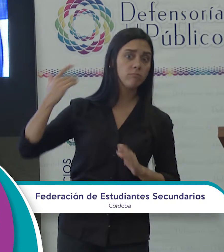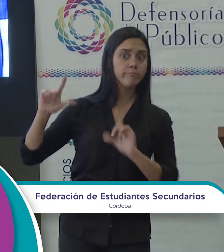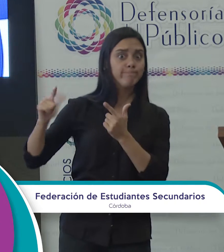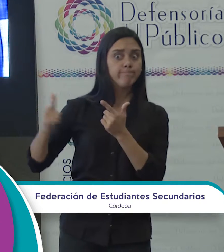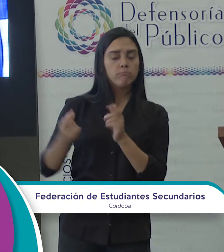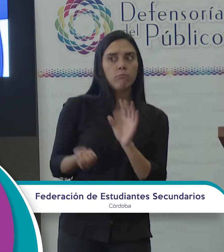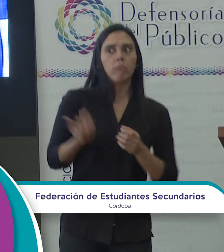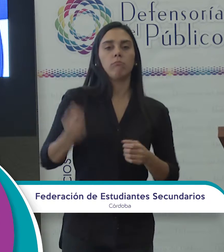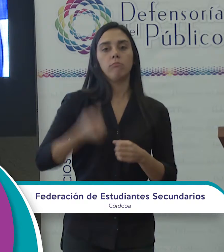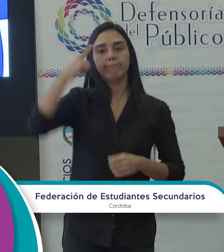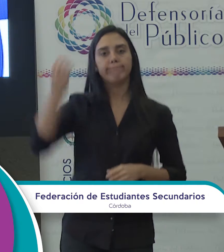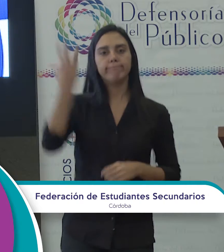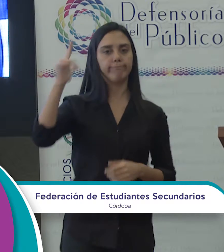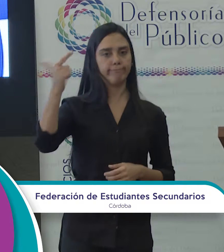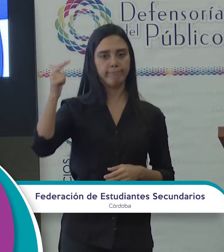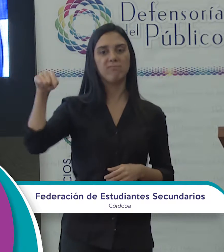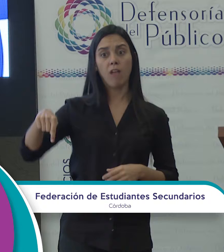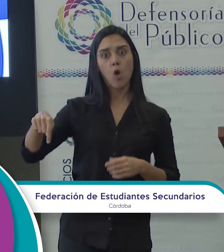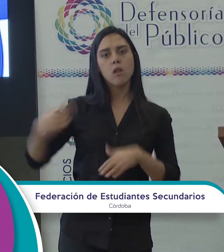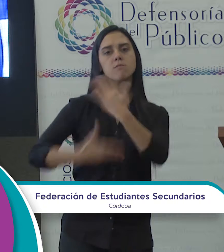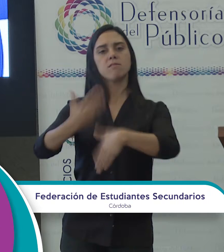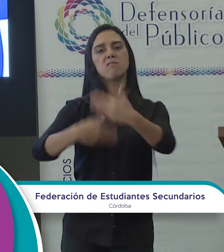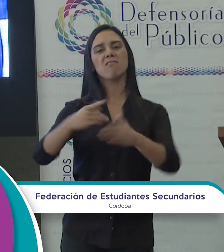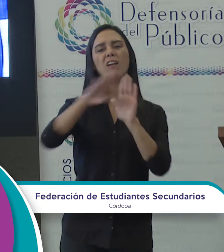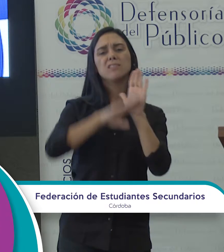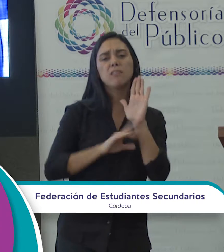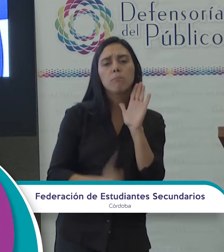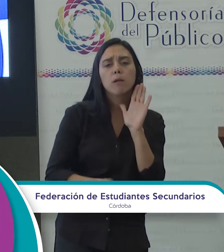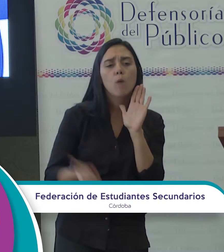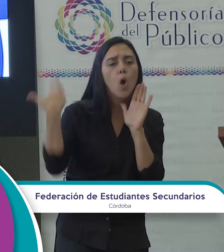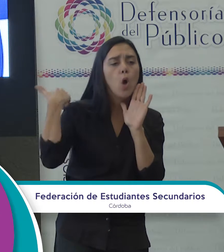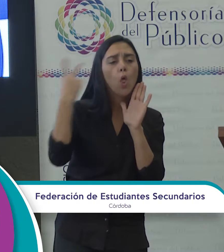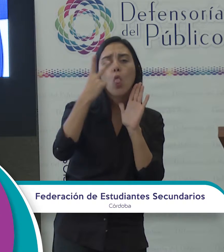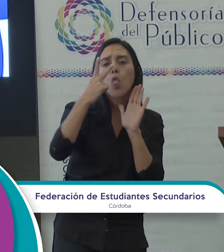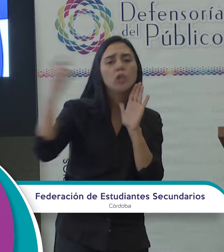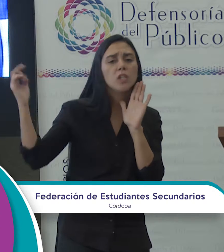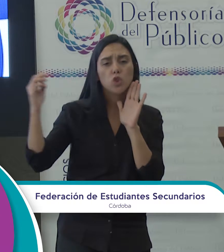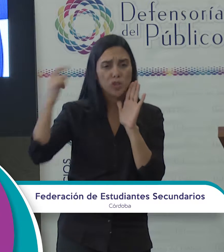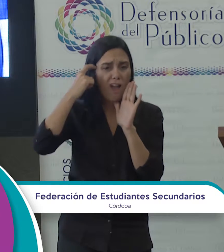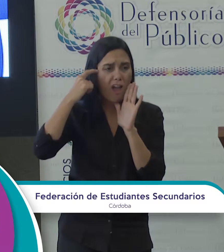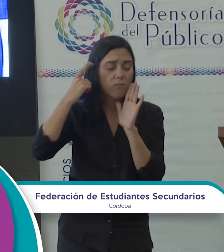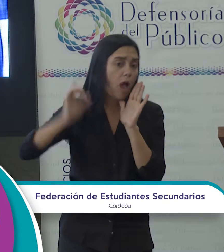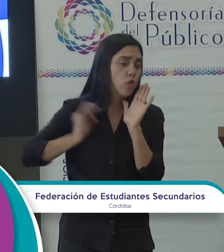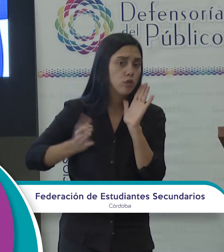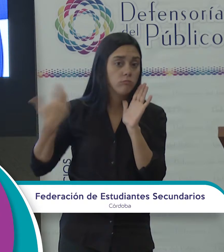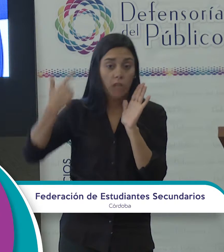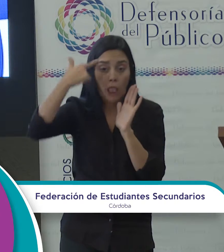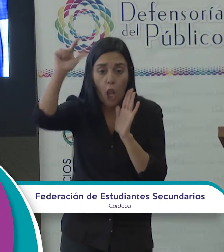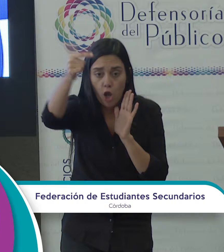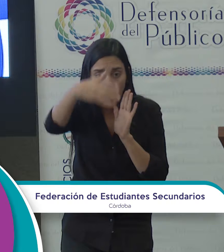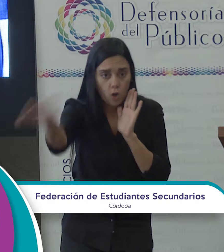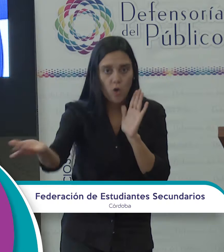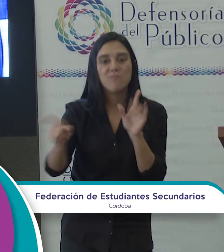seguir yendo al dentista y que te opere con una receta de hace 200 años. Es totalmente ilógico. Y como dijo un